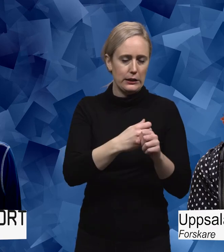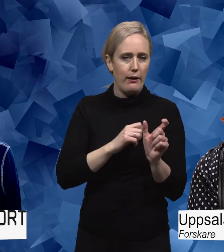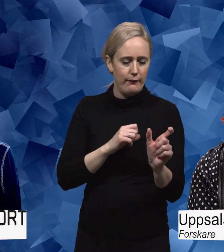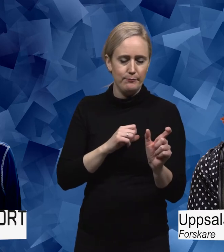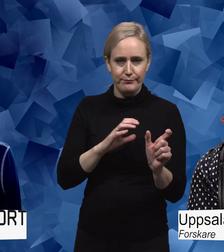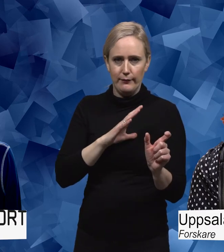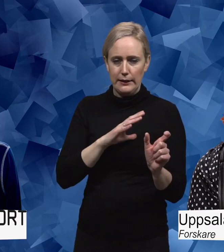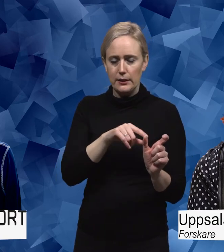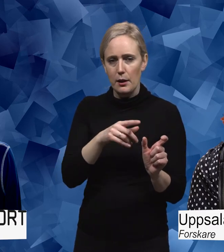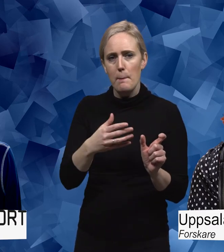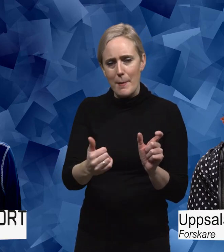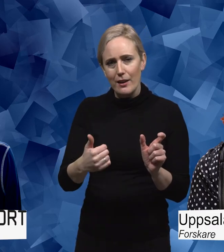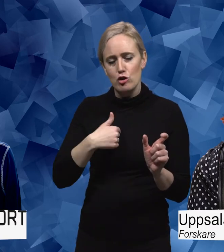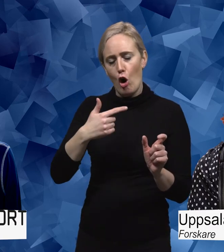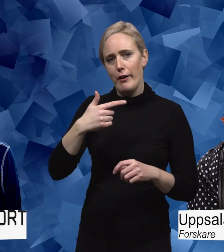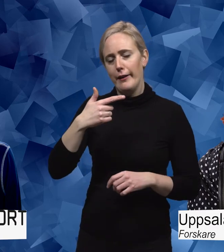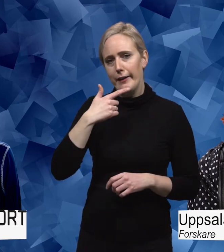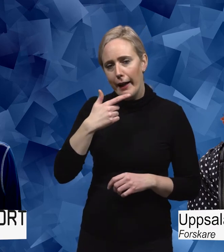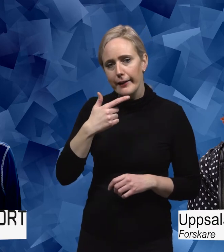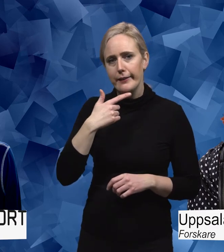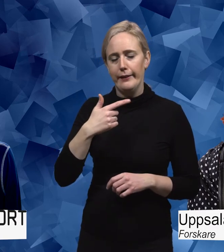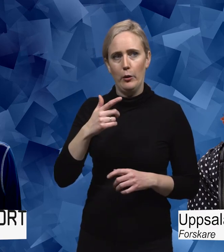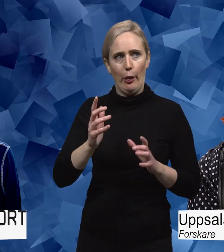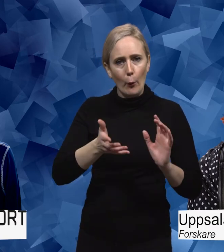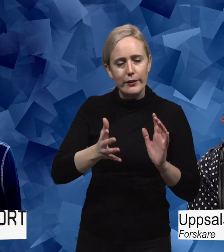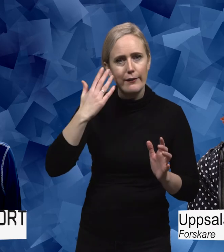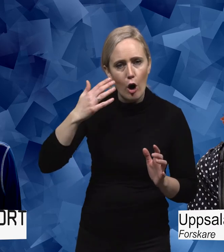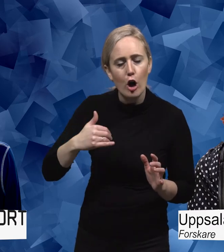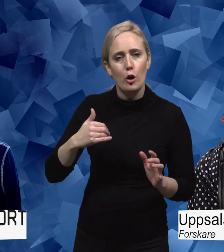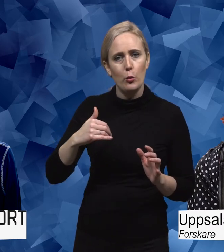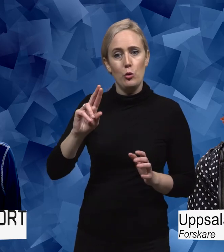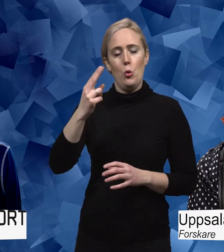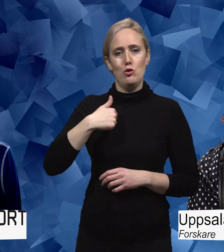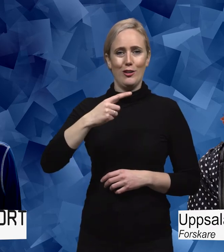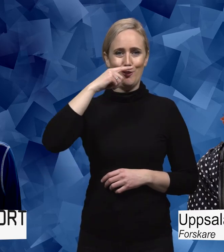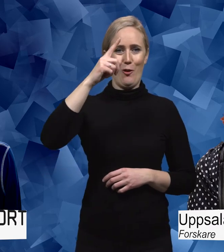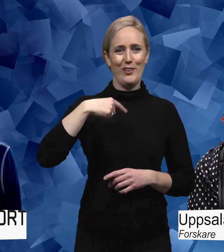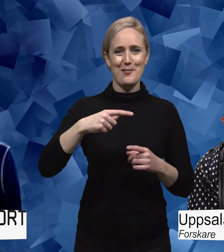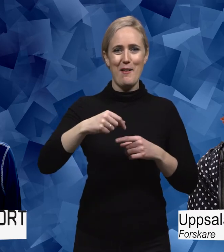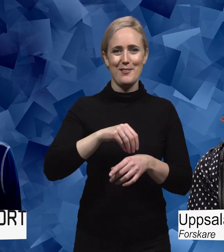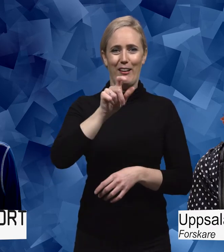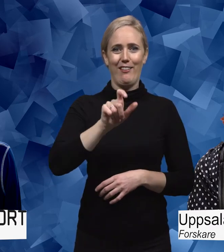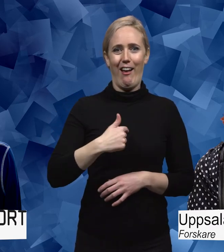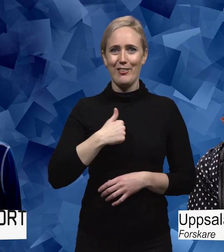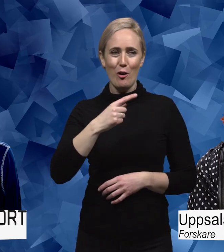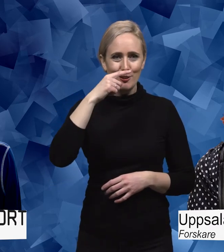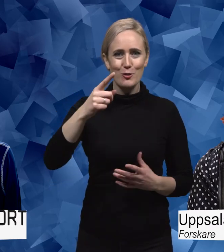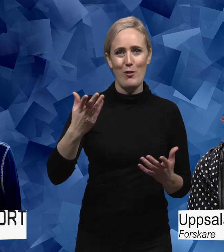gått från att vara en rädd och osäker patient till att vara nu en stolt spetspatient. Där jag är stolt över vad jag har